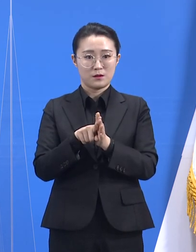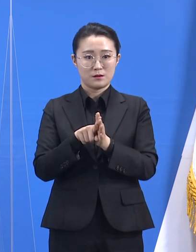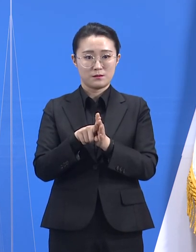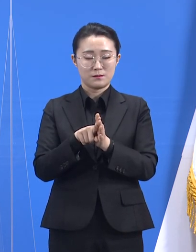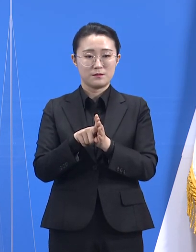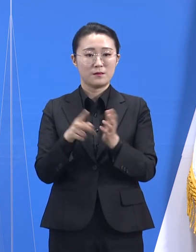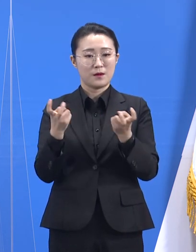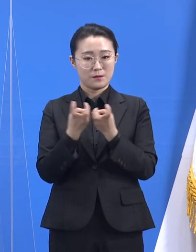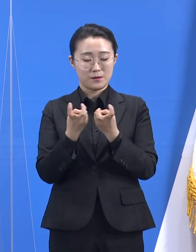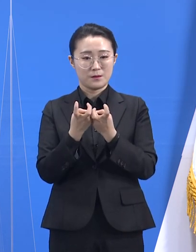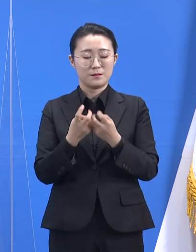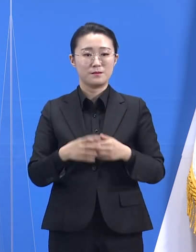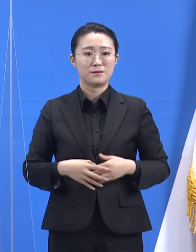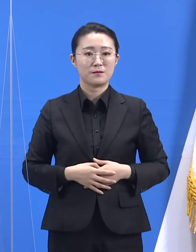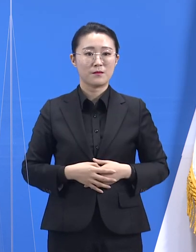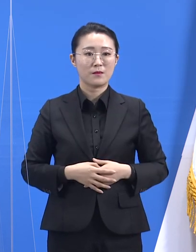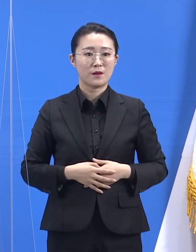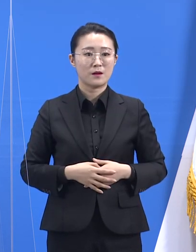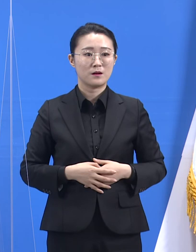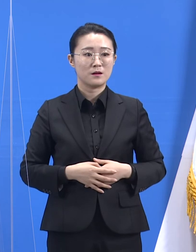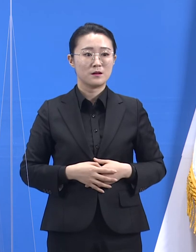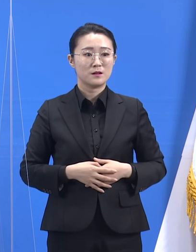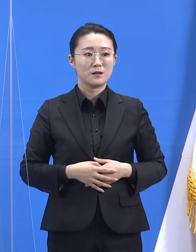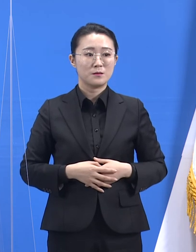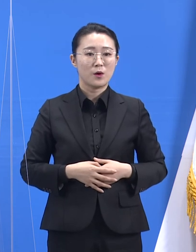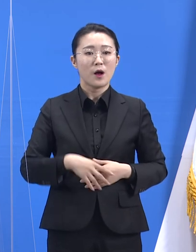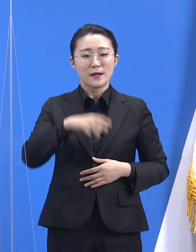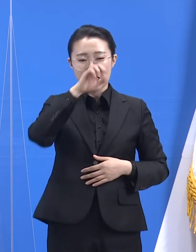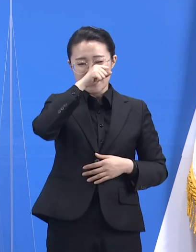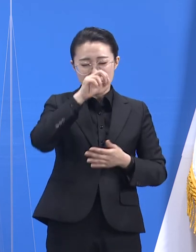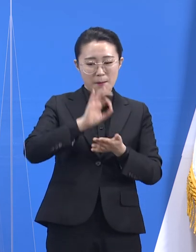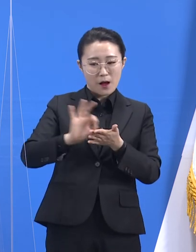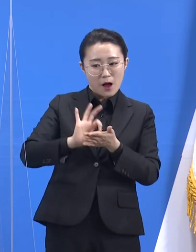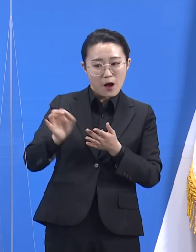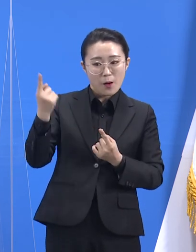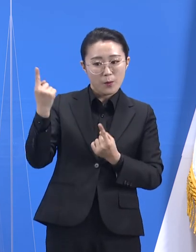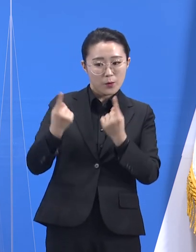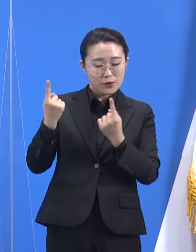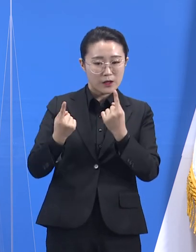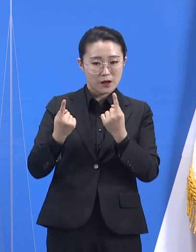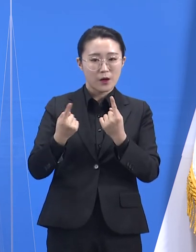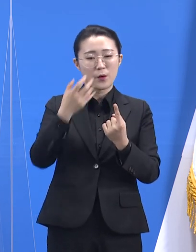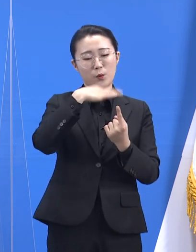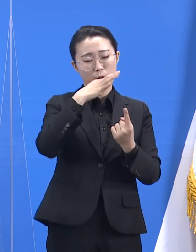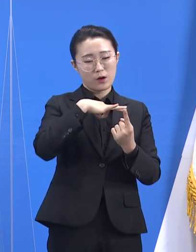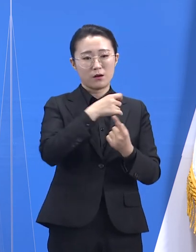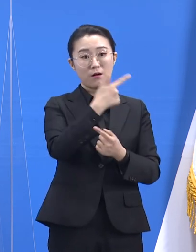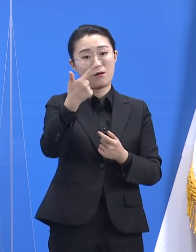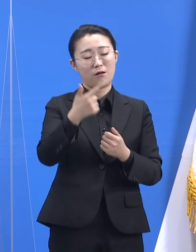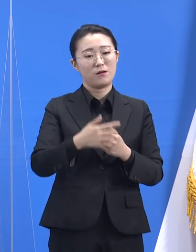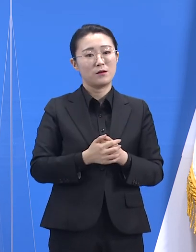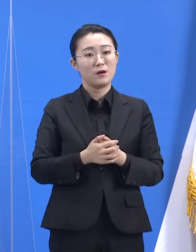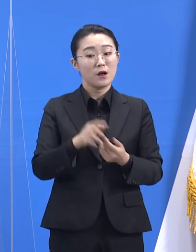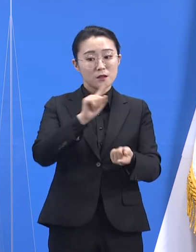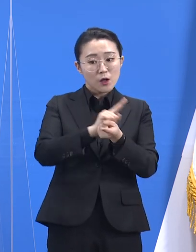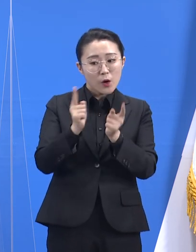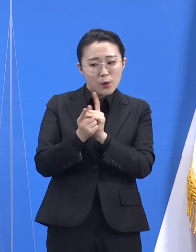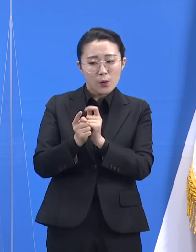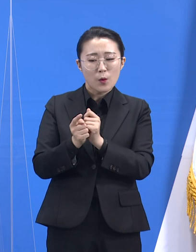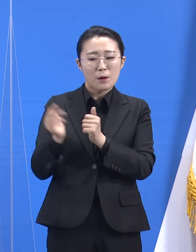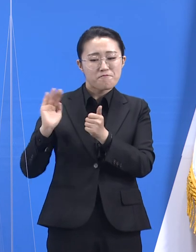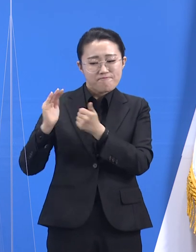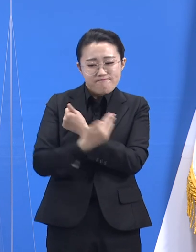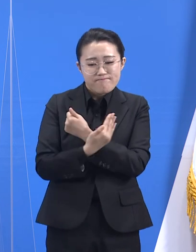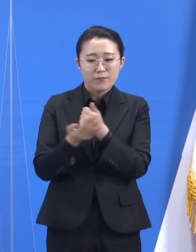비용 대비 효과가 높은 최고의 전략이 될 것으로 믿고 있습니다. 서로가 서로를 지킨다는